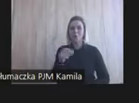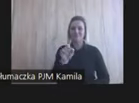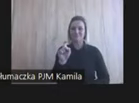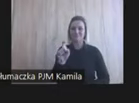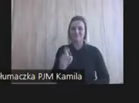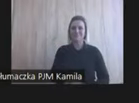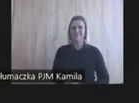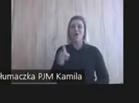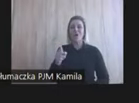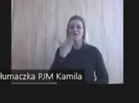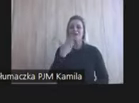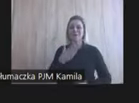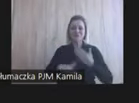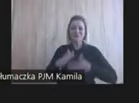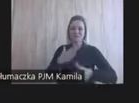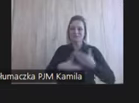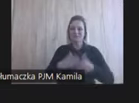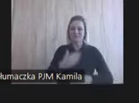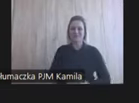I ona tak się cieszyła.